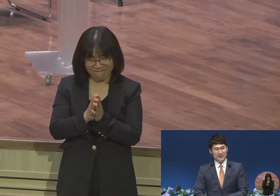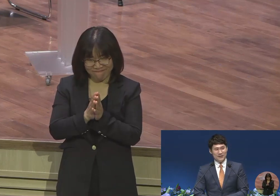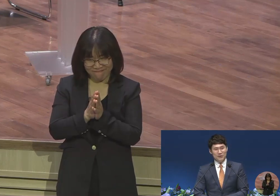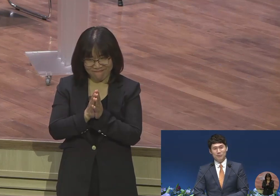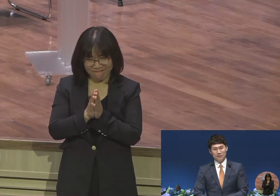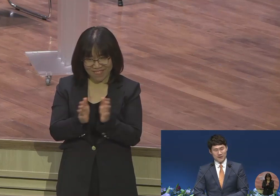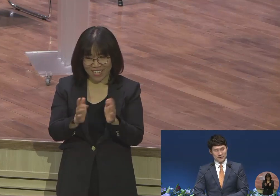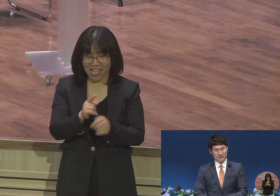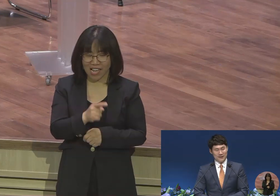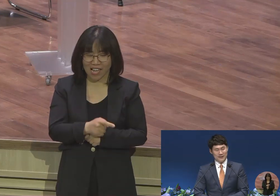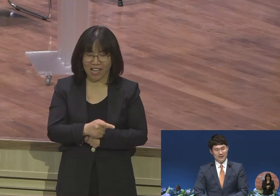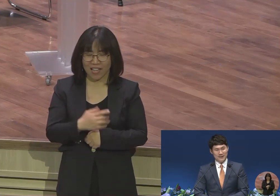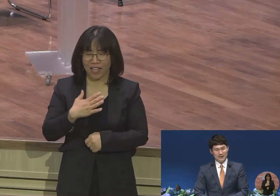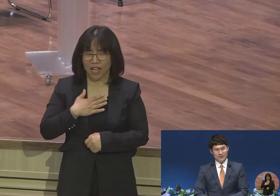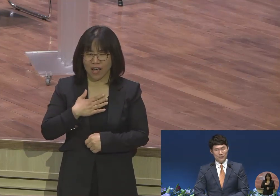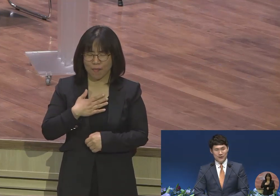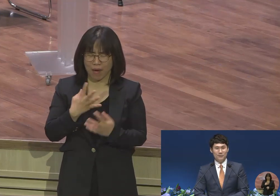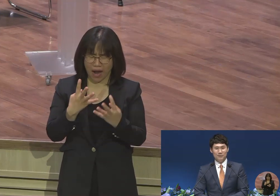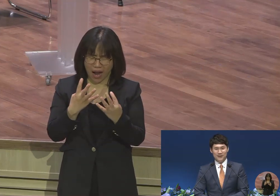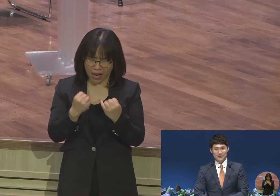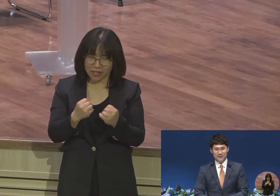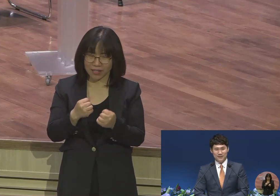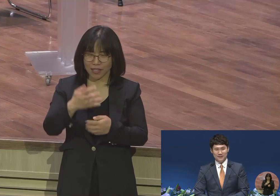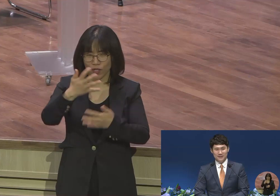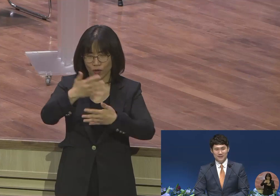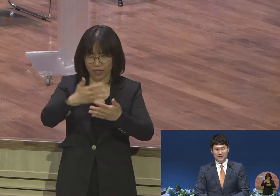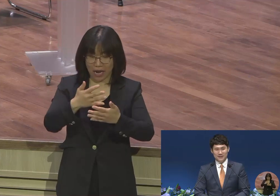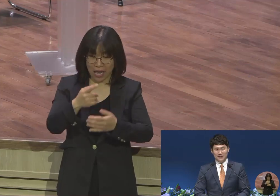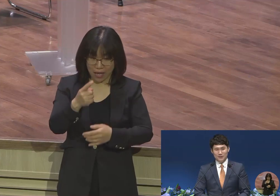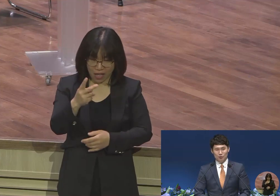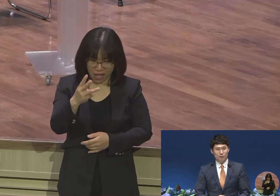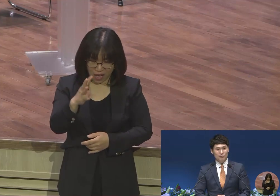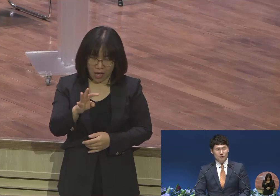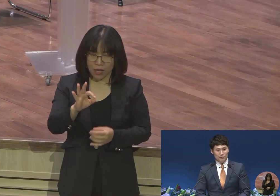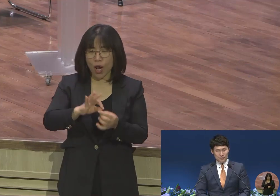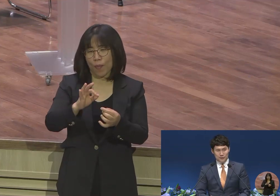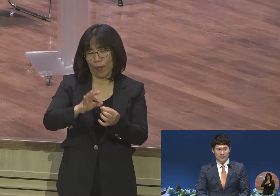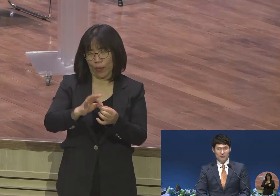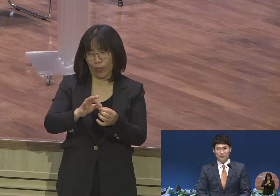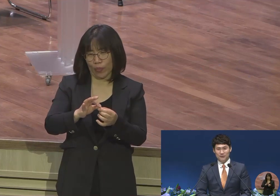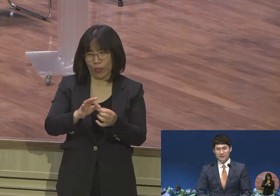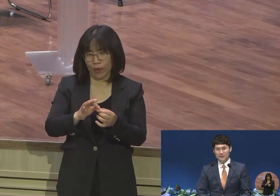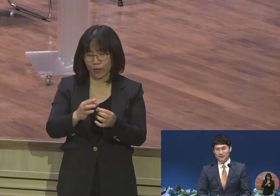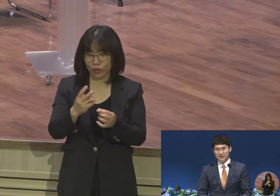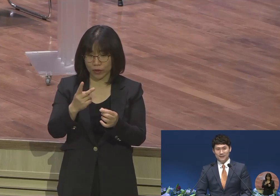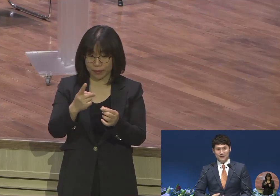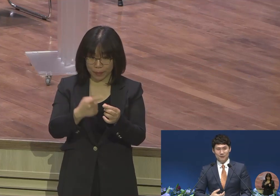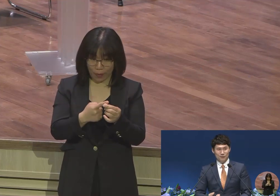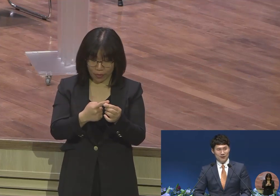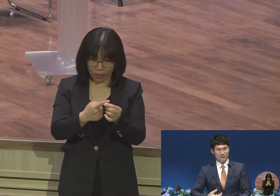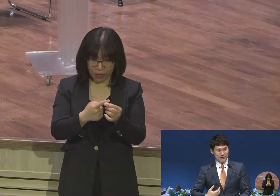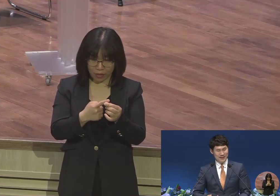한 열 번 봤습니다 왜 열 번 봤냐면 두 번 보고 설교하면 제가 이렇게 너무 감정이